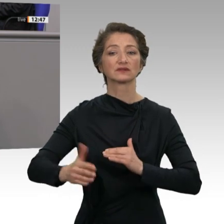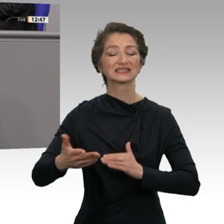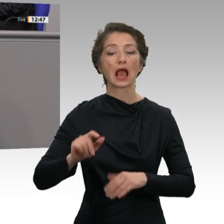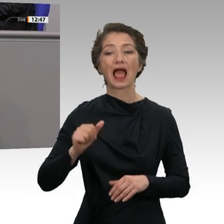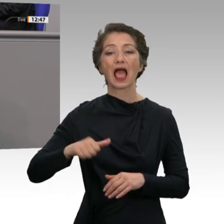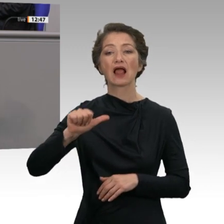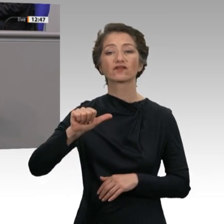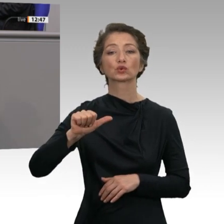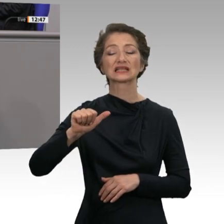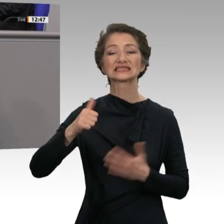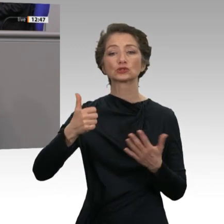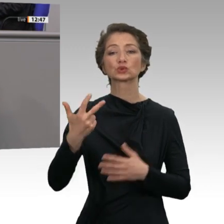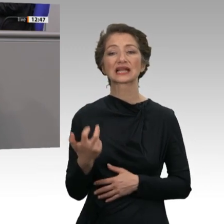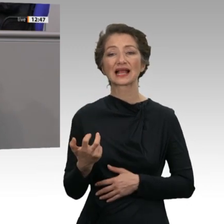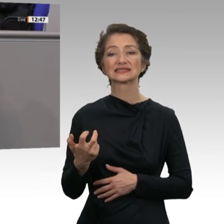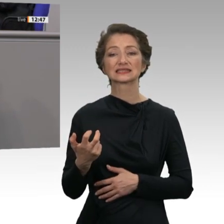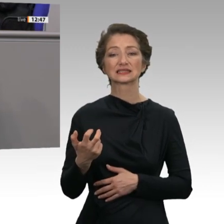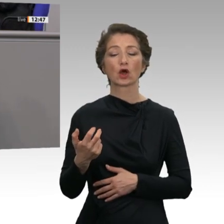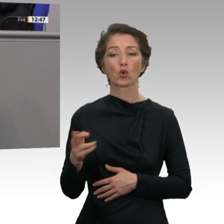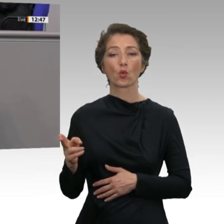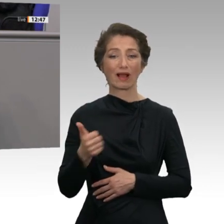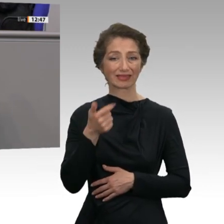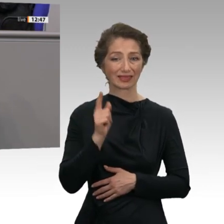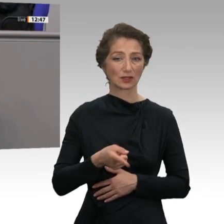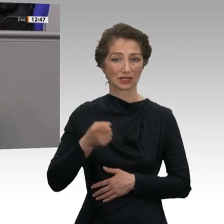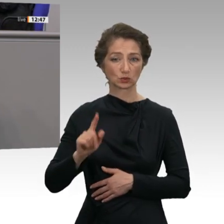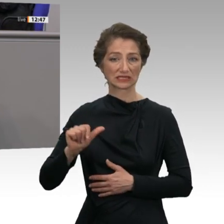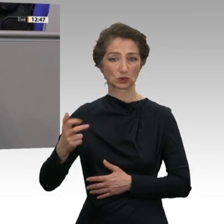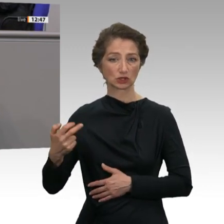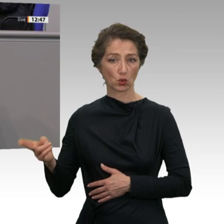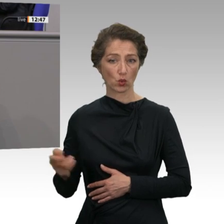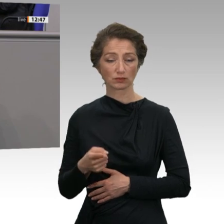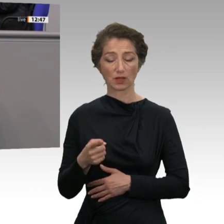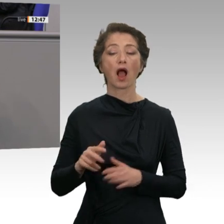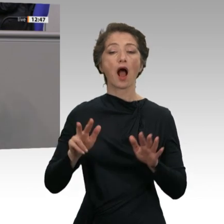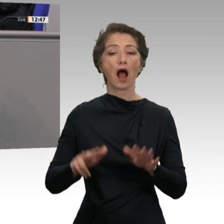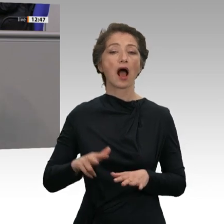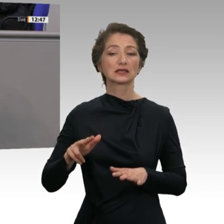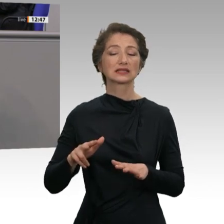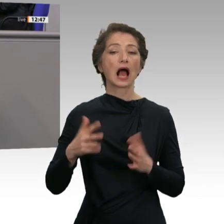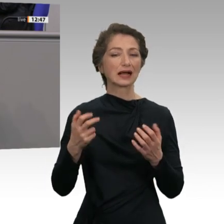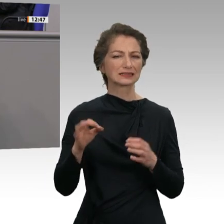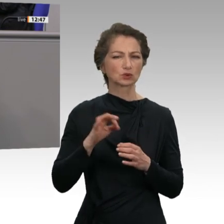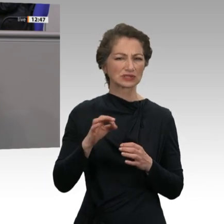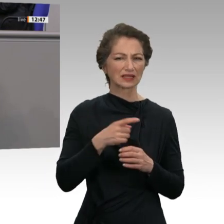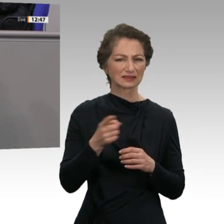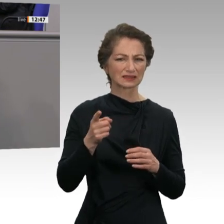Euro. Danach sind 18,2 Prozent aller Menschen ab 65 Euro arm, fast jeder Fünfte. Das sind